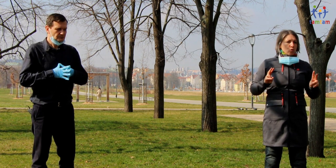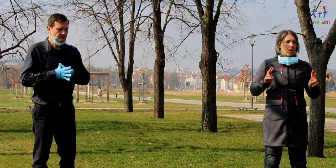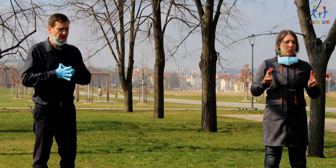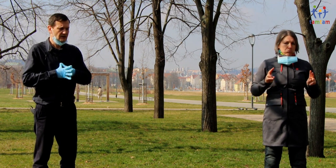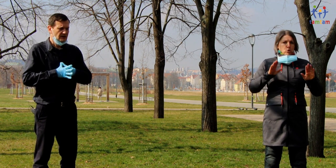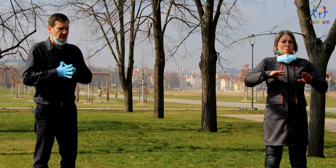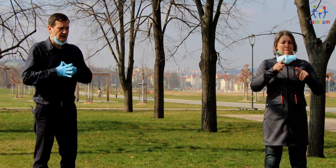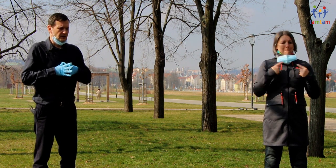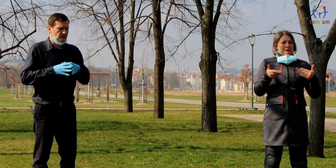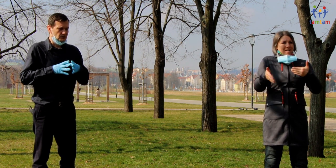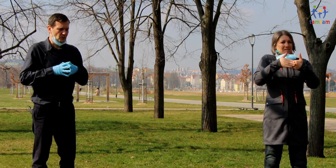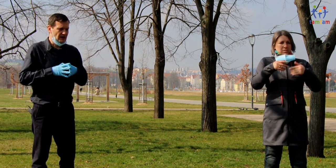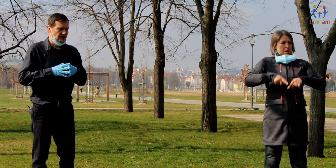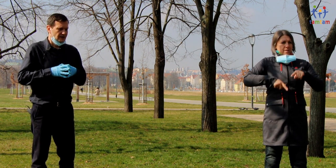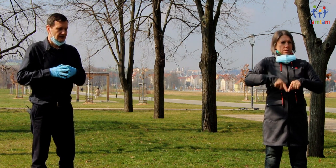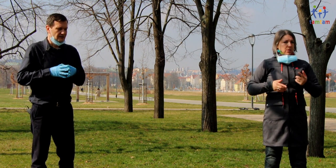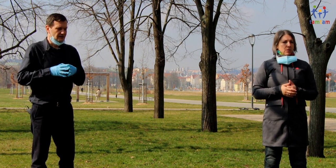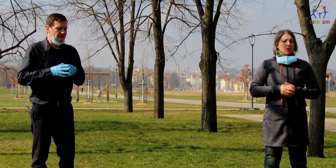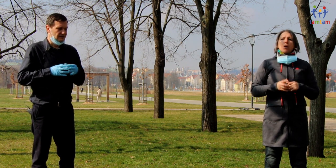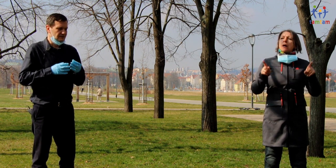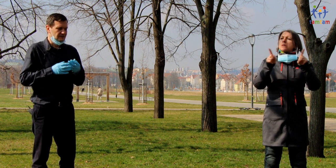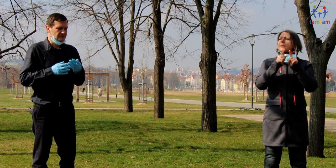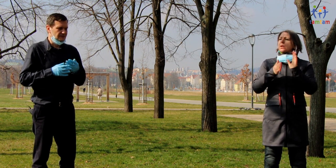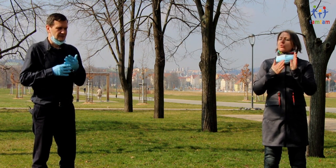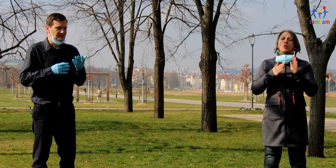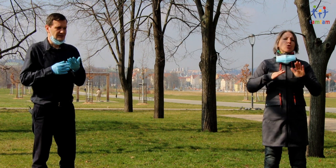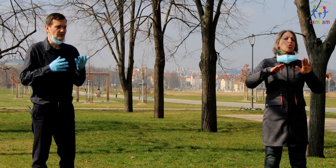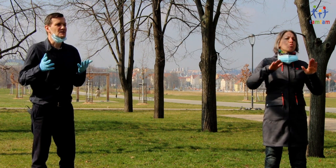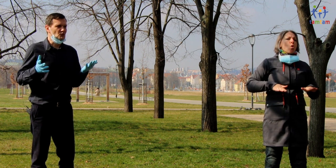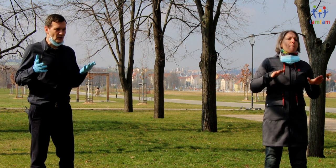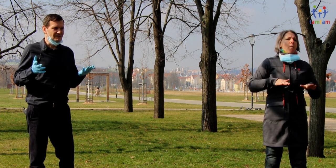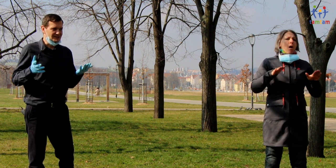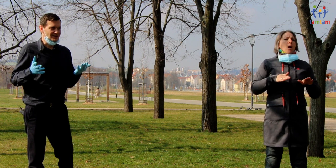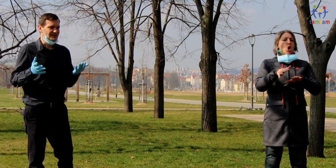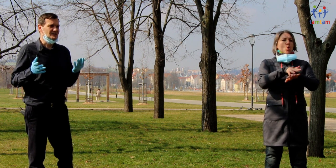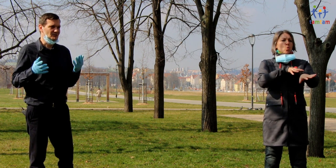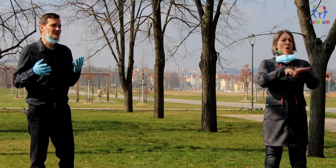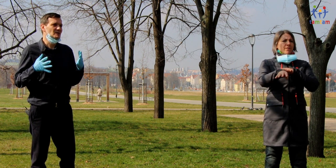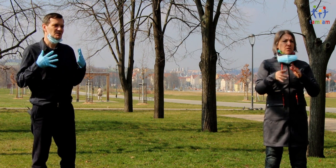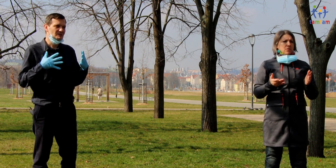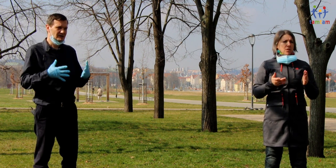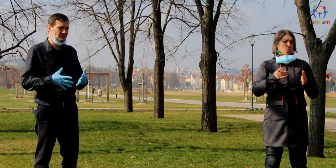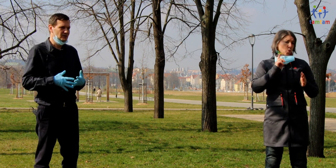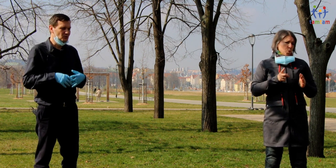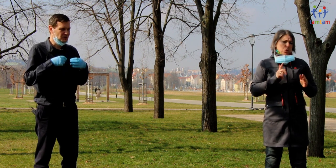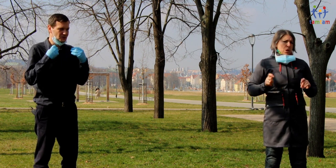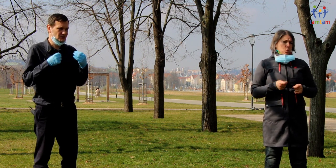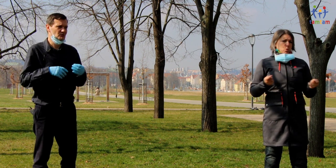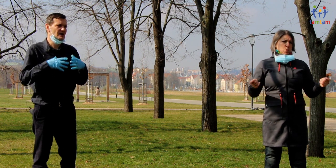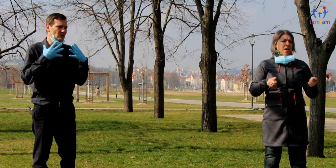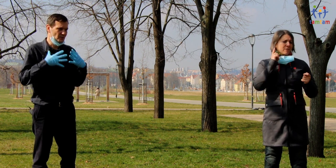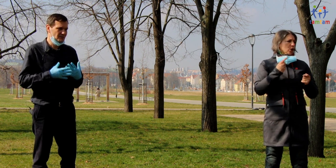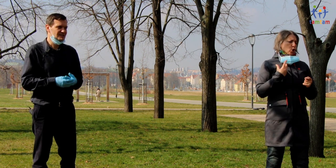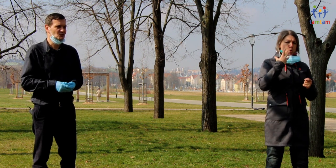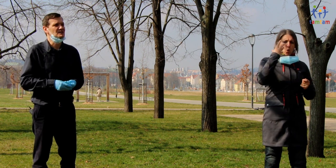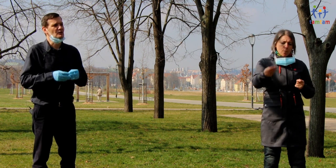doma nosit rukavice. Takže samozřejmě my přijedeme domů, všechno si